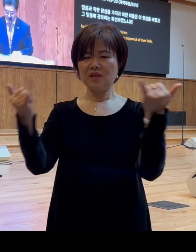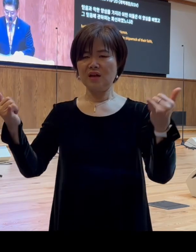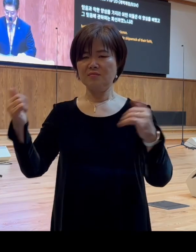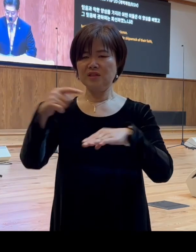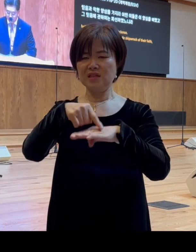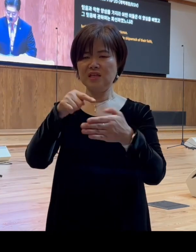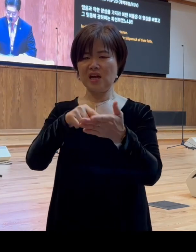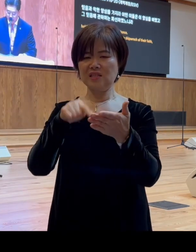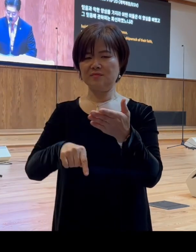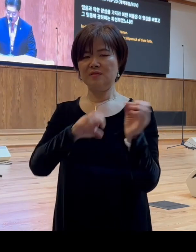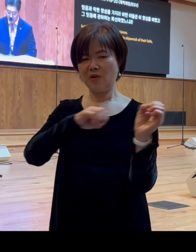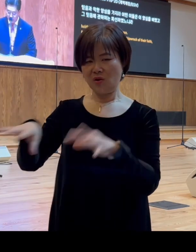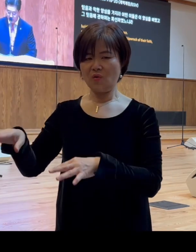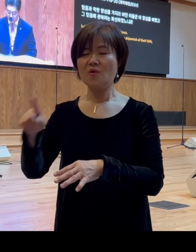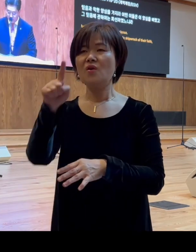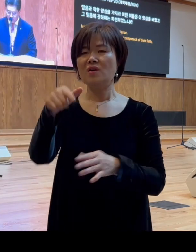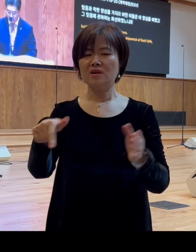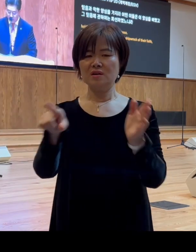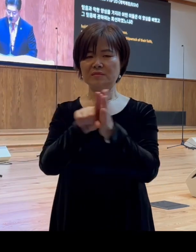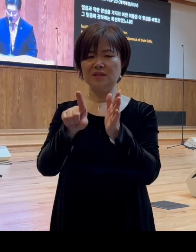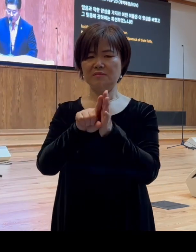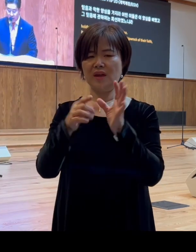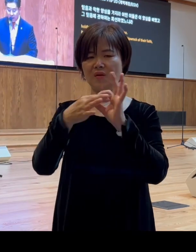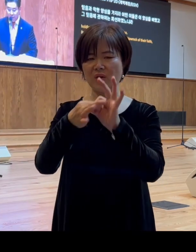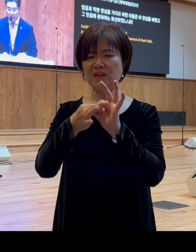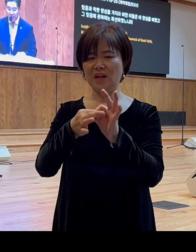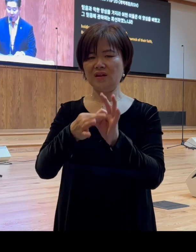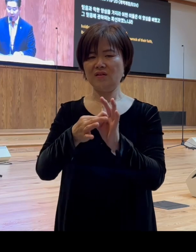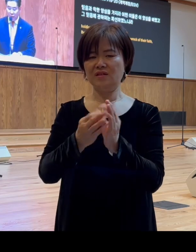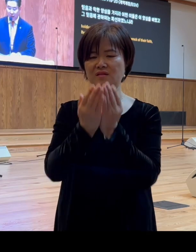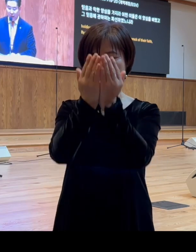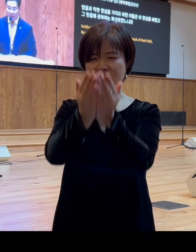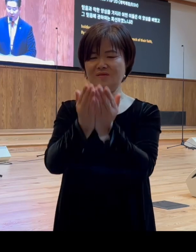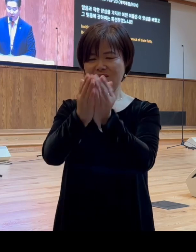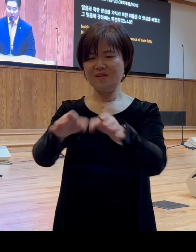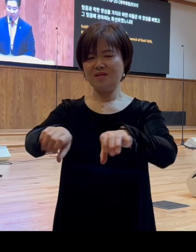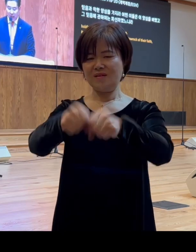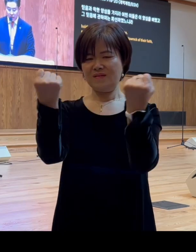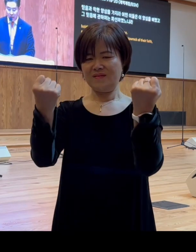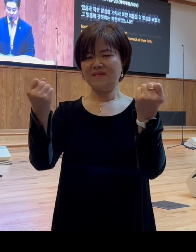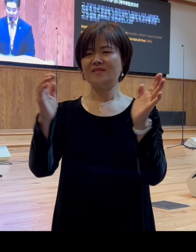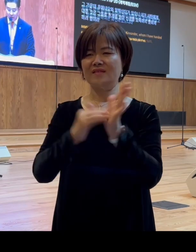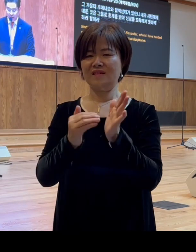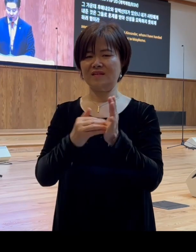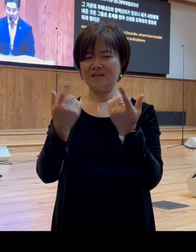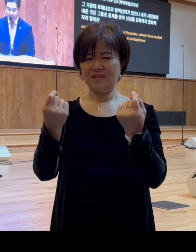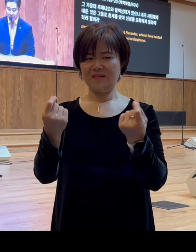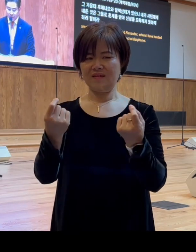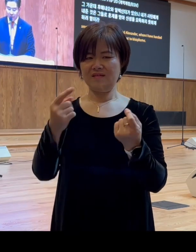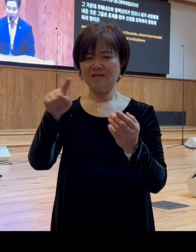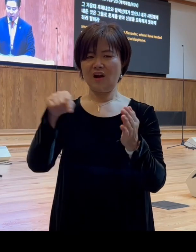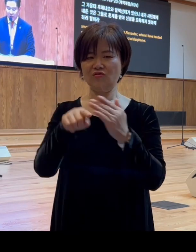이들은 양심을 버렸고 그 믿음에 관하여는 파손하였느니라 그 가운데